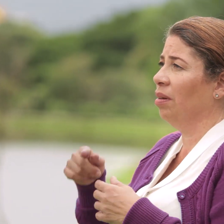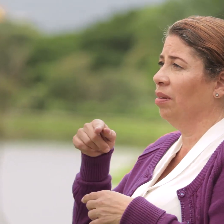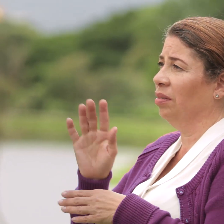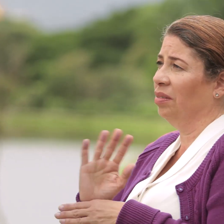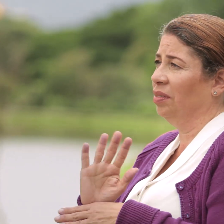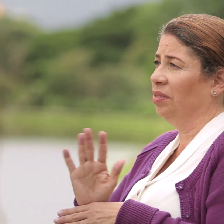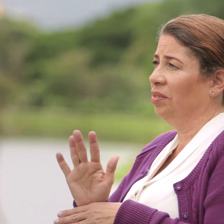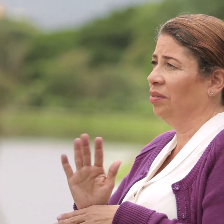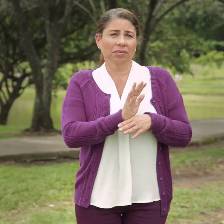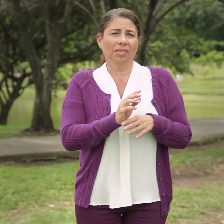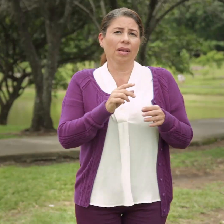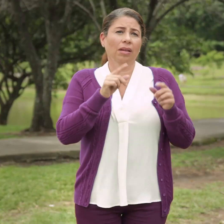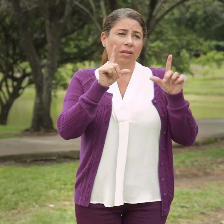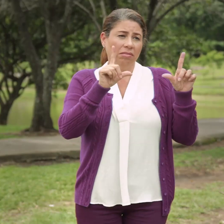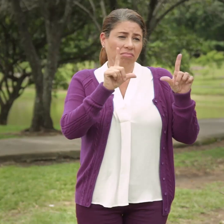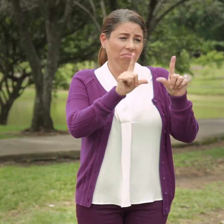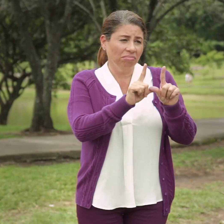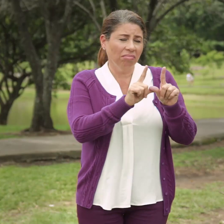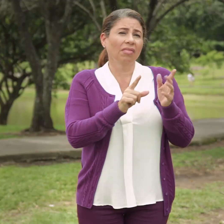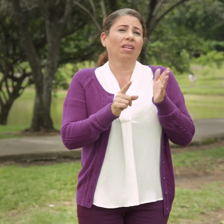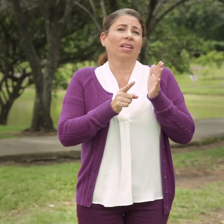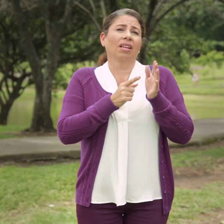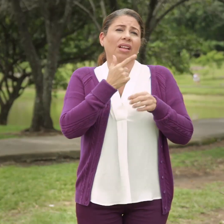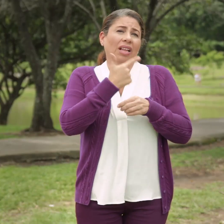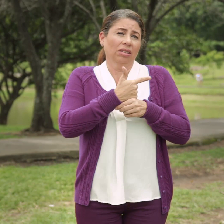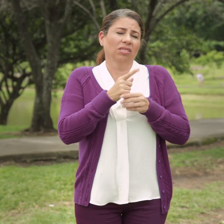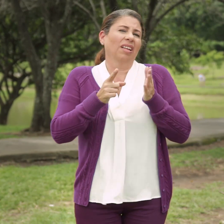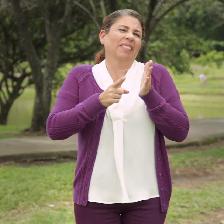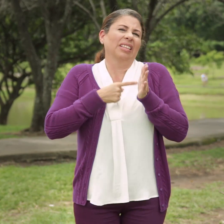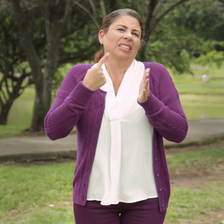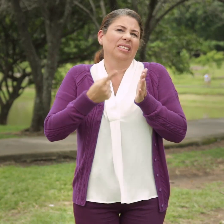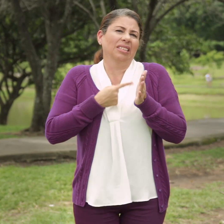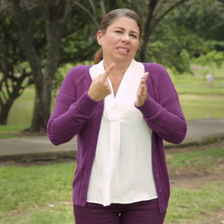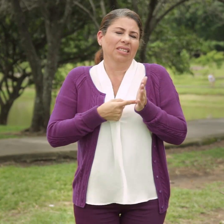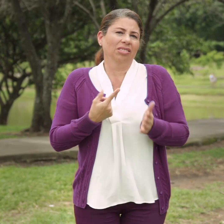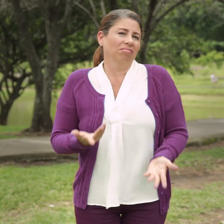En los programas de televisión, el recuadro de lesco aparece muy pocas veces.